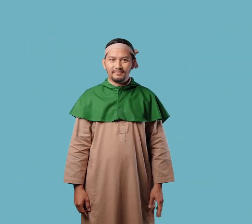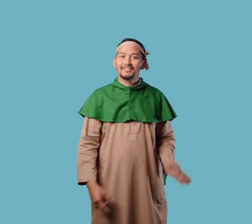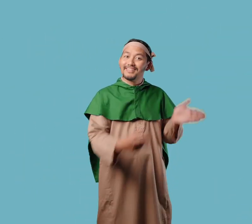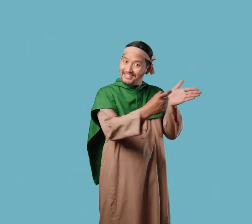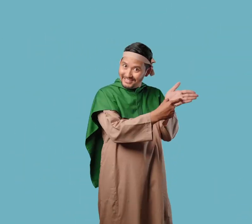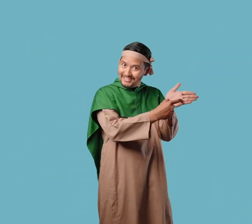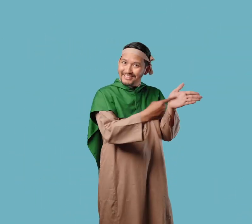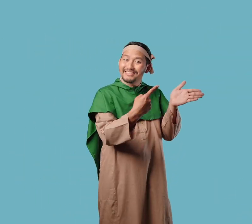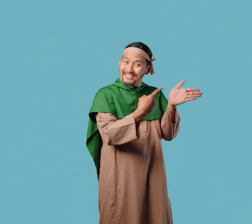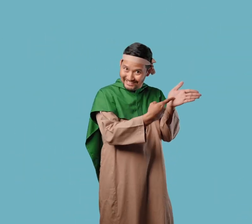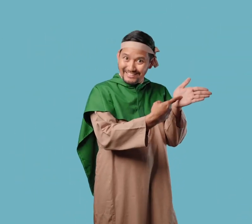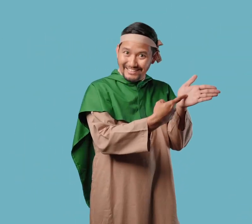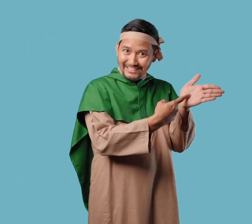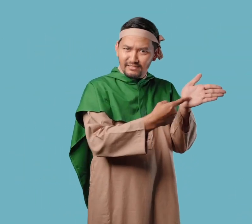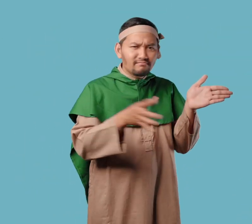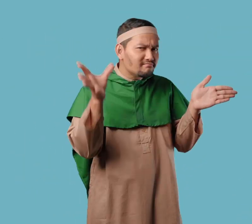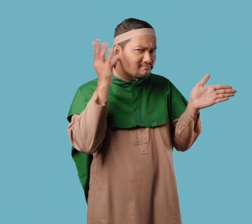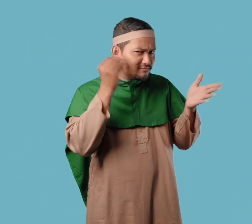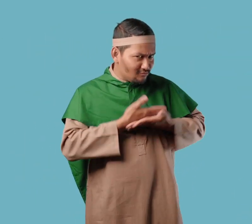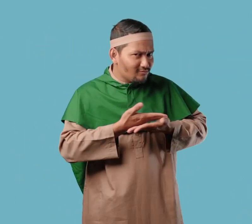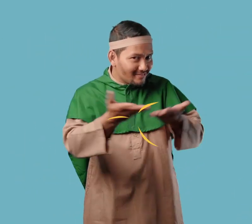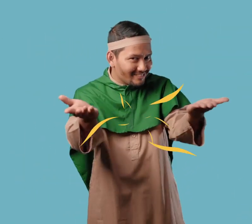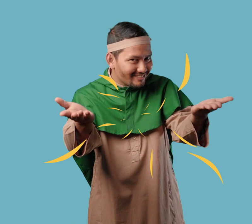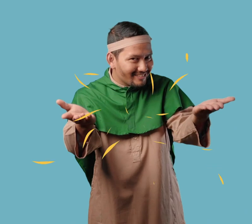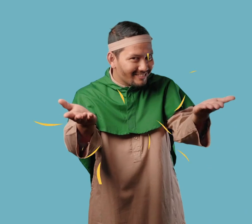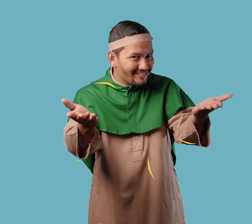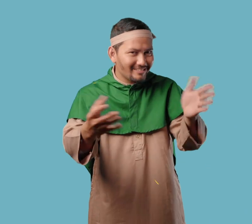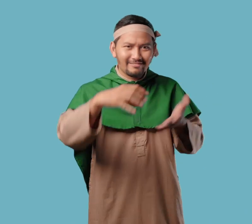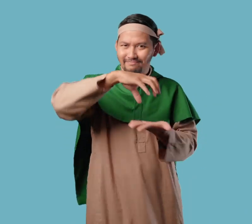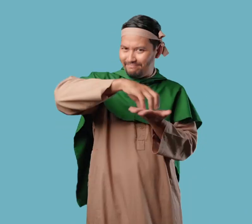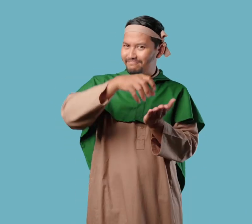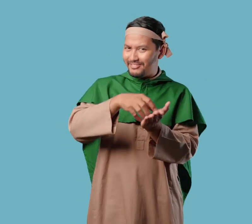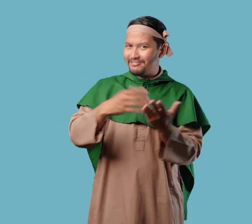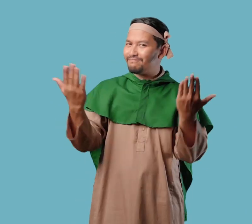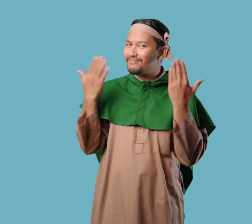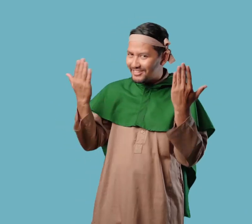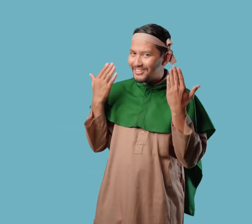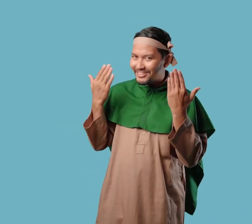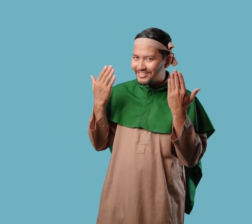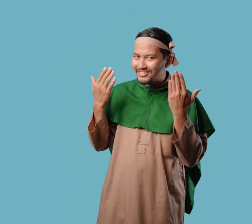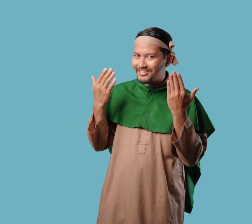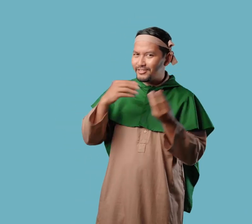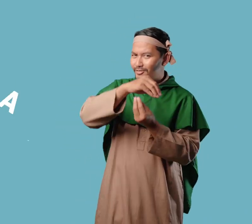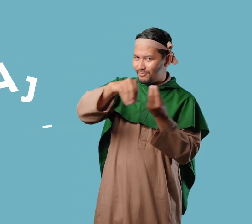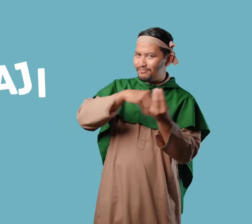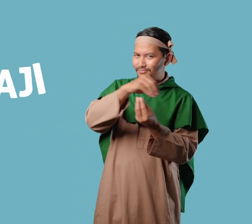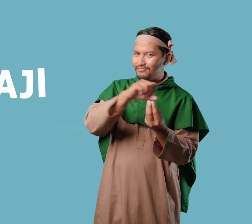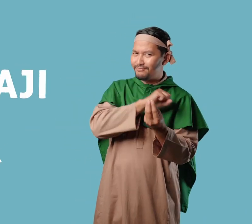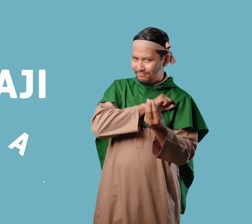Dengan turunnya ayat itu Setelah Rasulullah mengerjakan haji wadah Maka selesai sudah